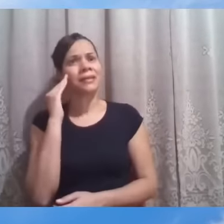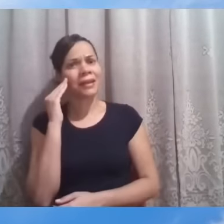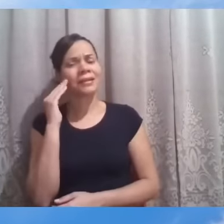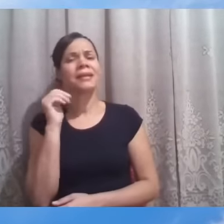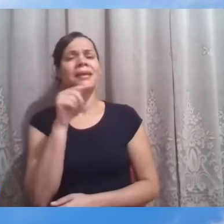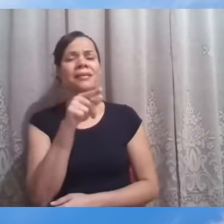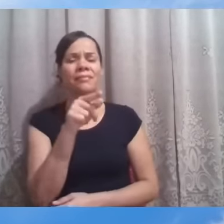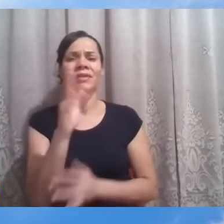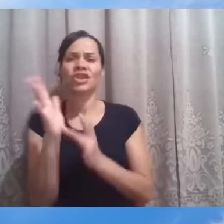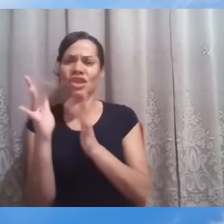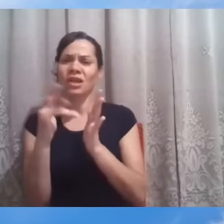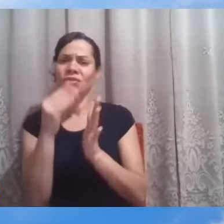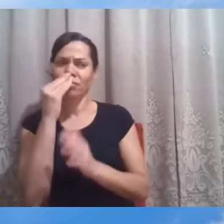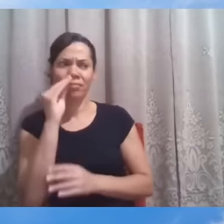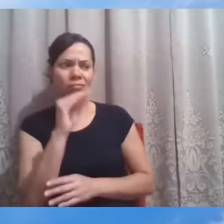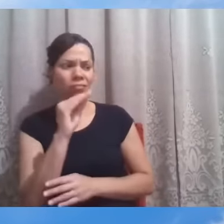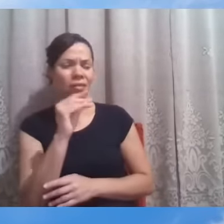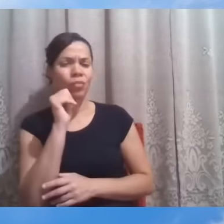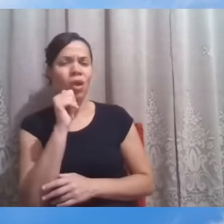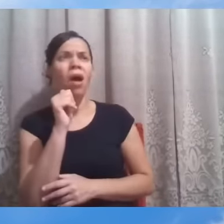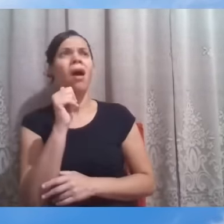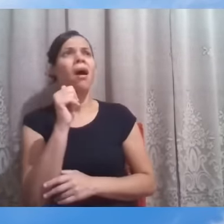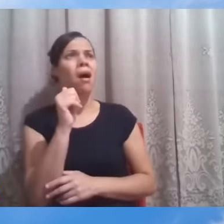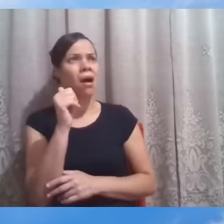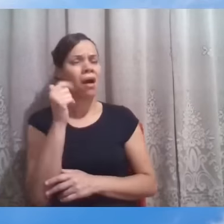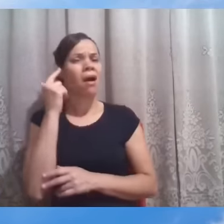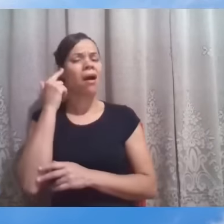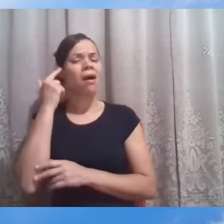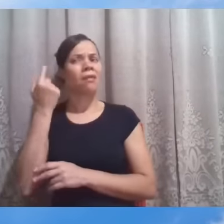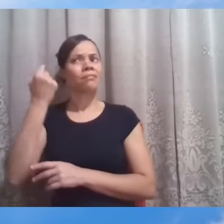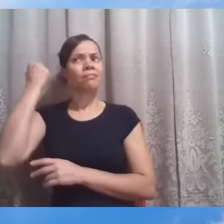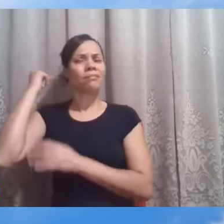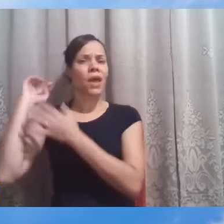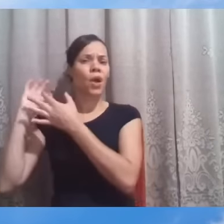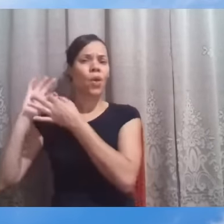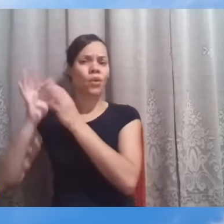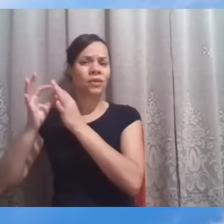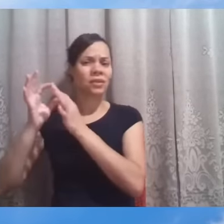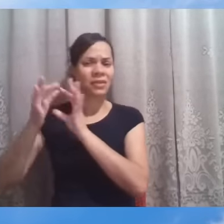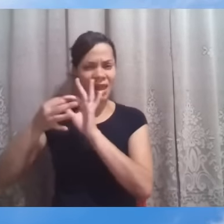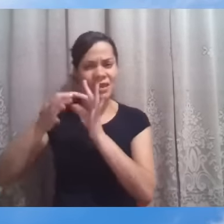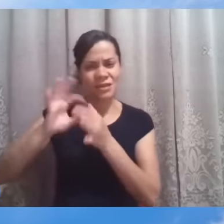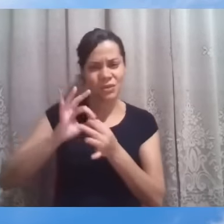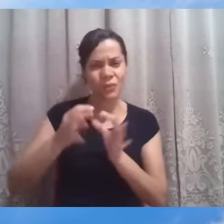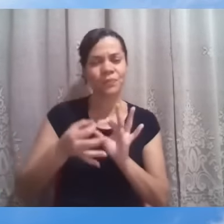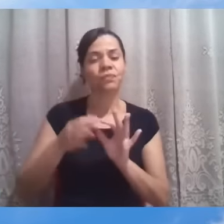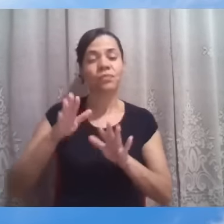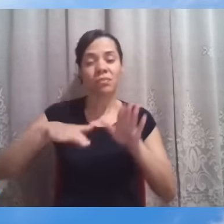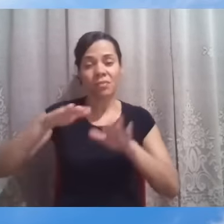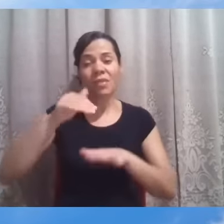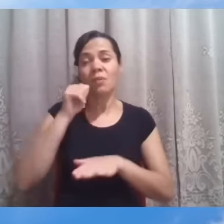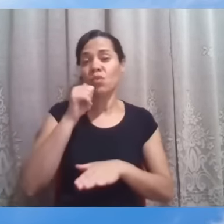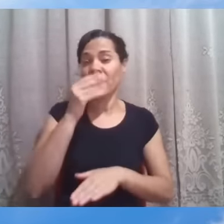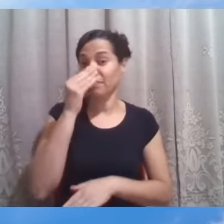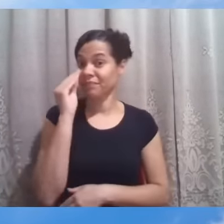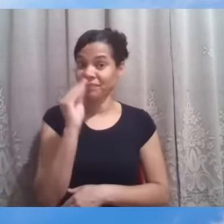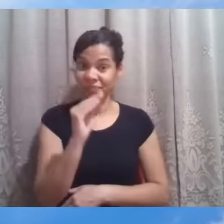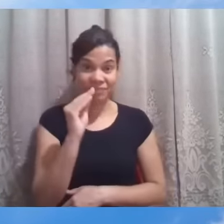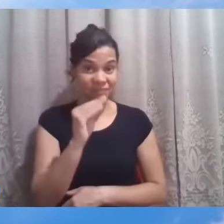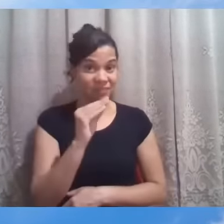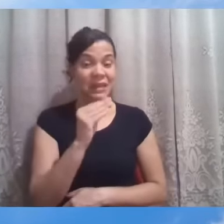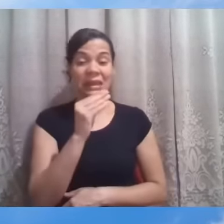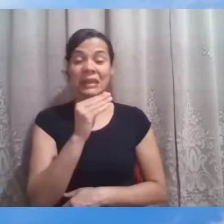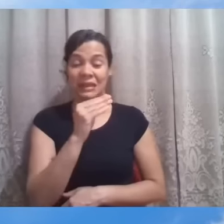como sabemos, todas as dificuldades vividas, a opressão, até o desprezo, a mulher muitas vezes considerada como simples objeto.